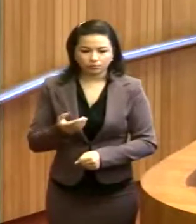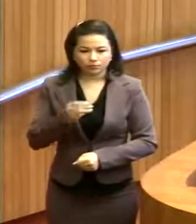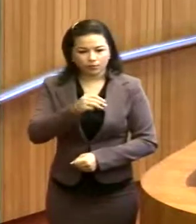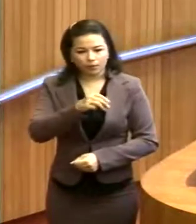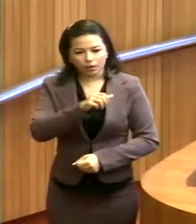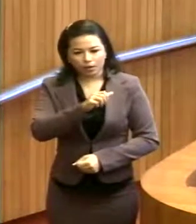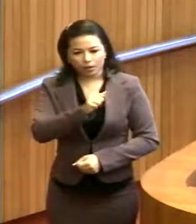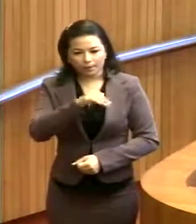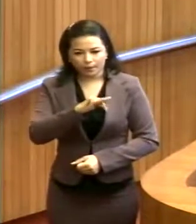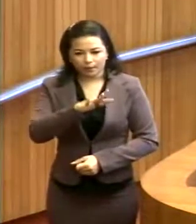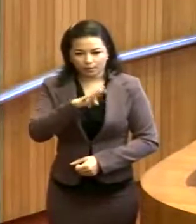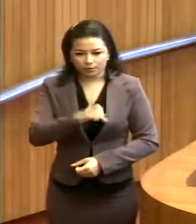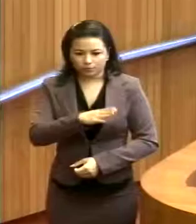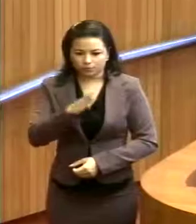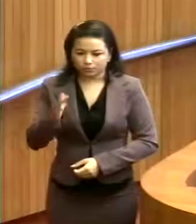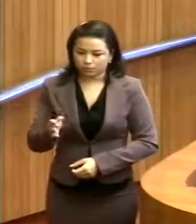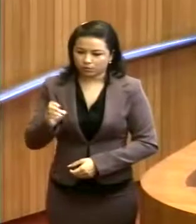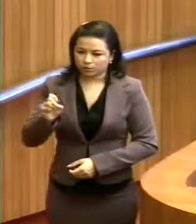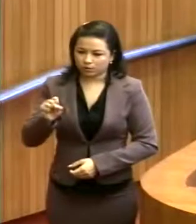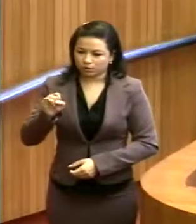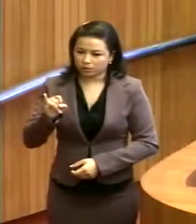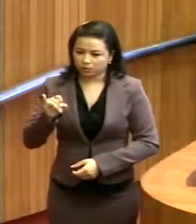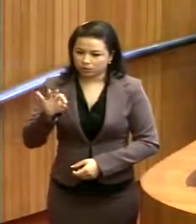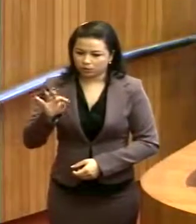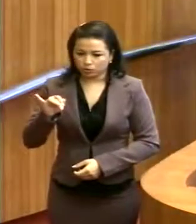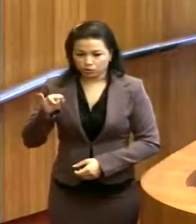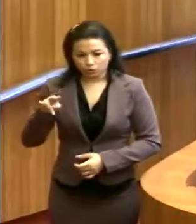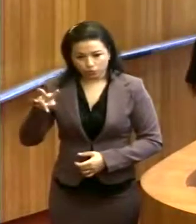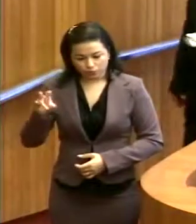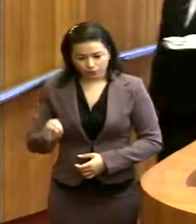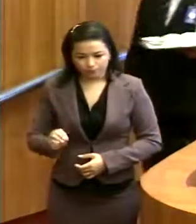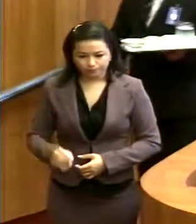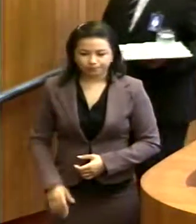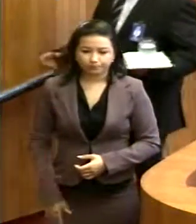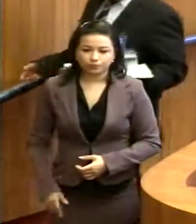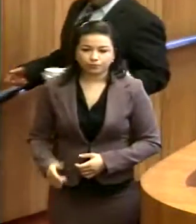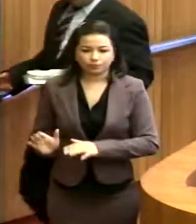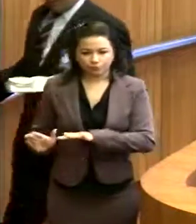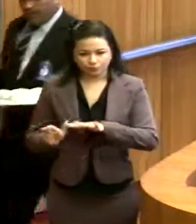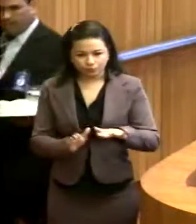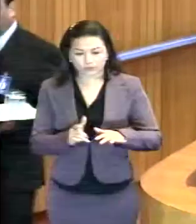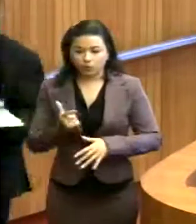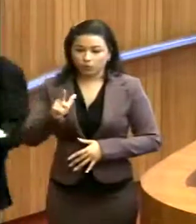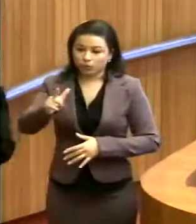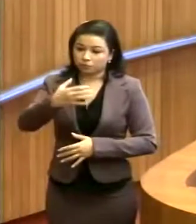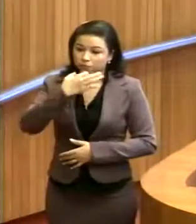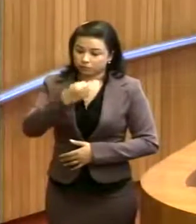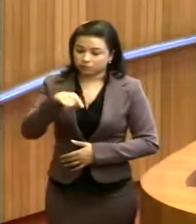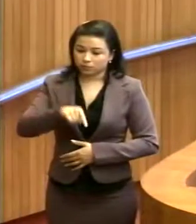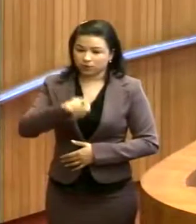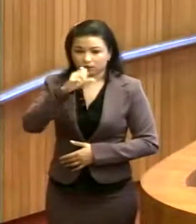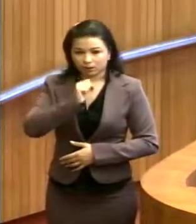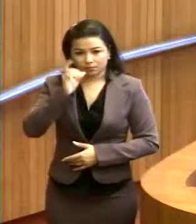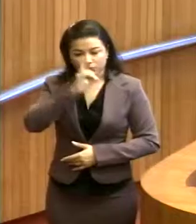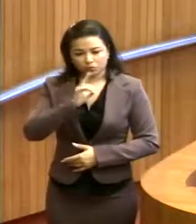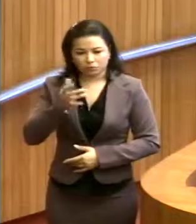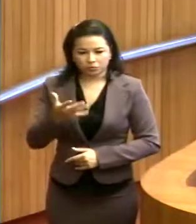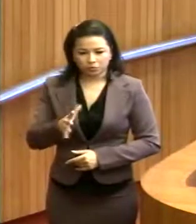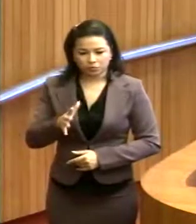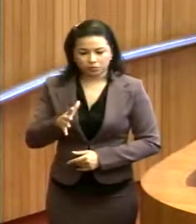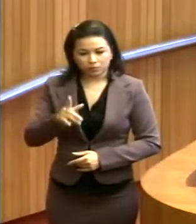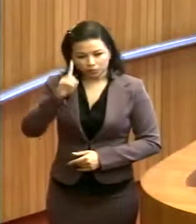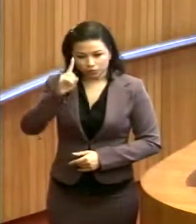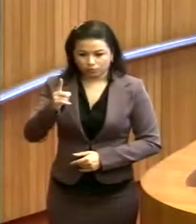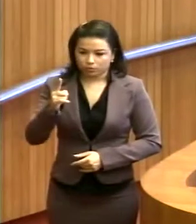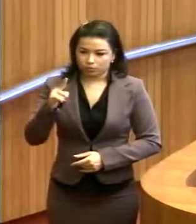Amarante e Sítio Novo. O outro registro, seu presidente, é que esse final de semana, precisamente no dia